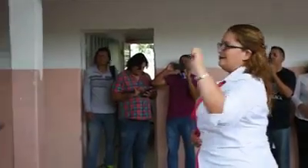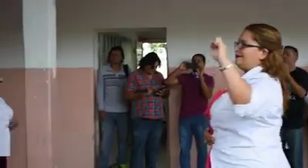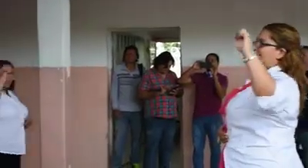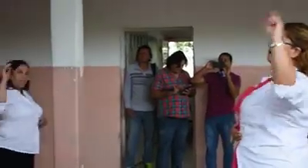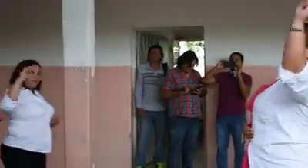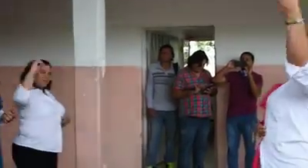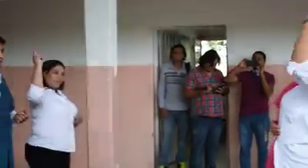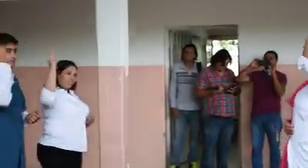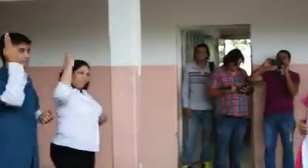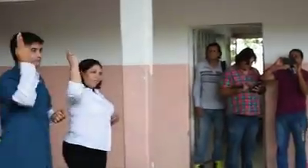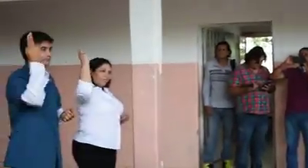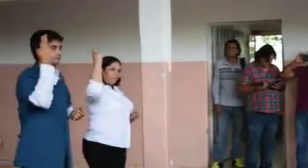¡Aplausos!